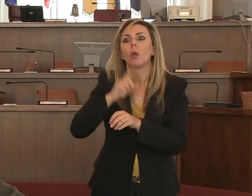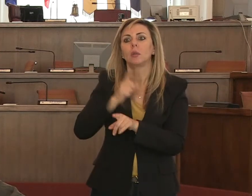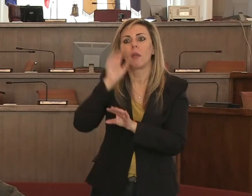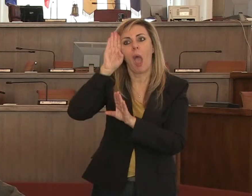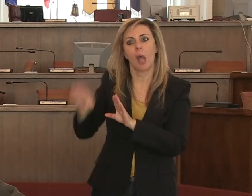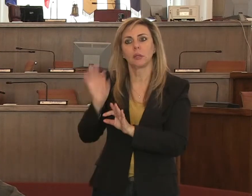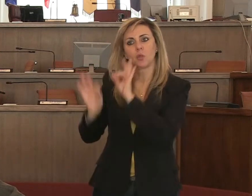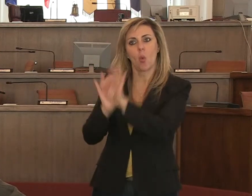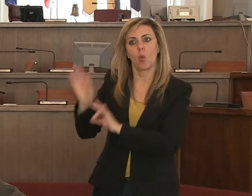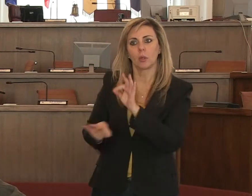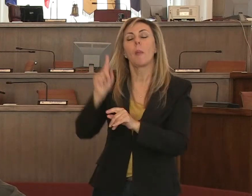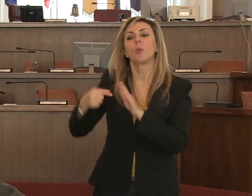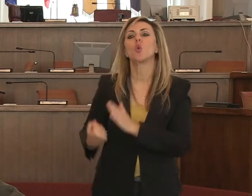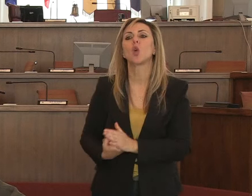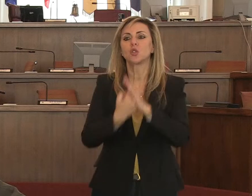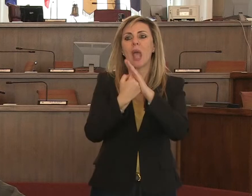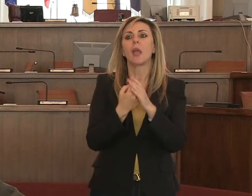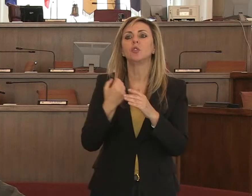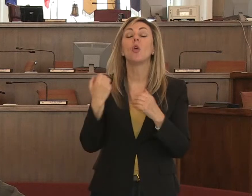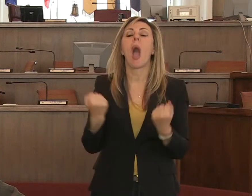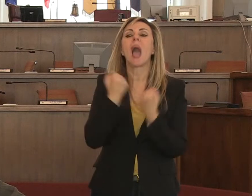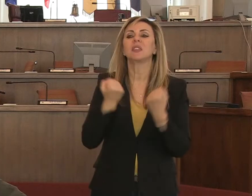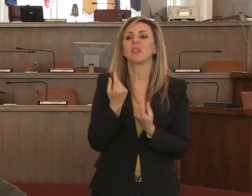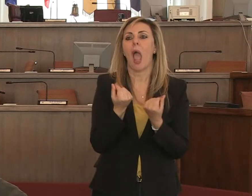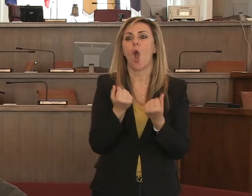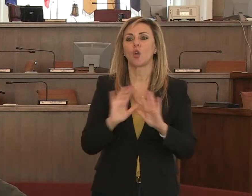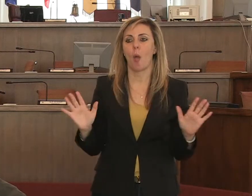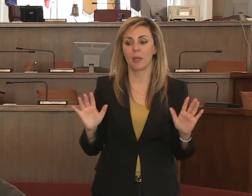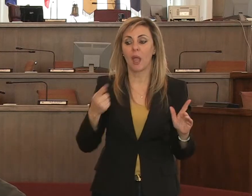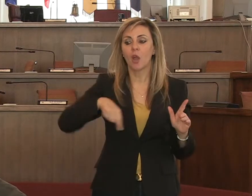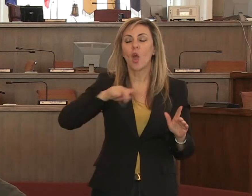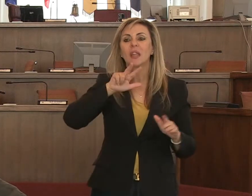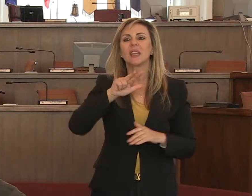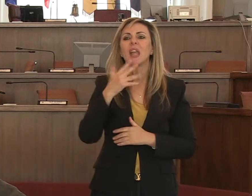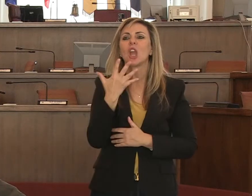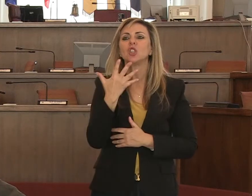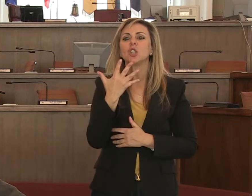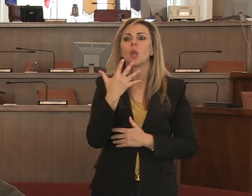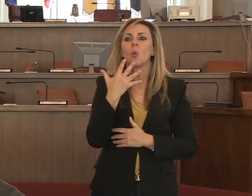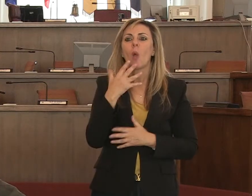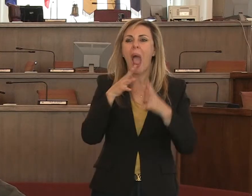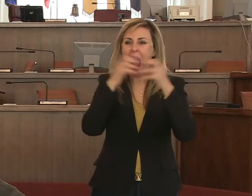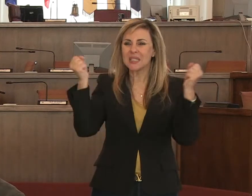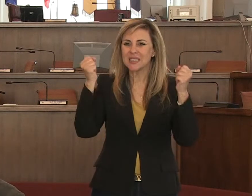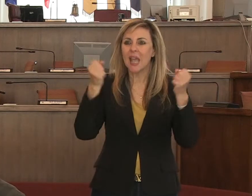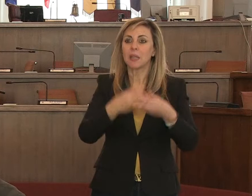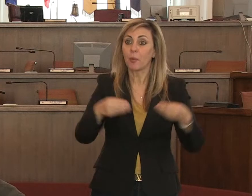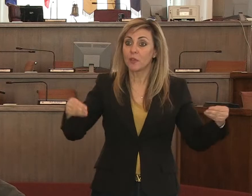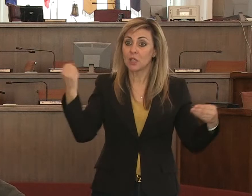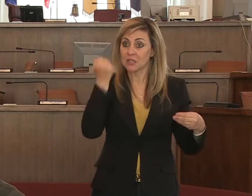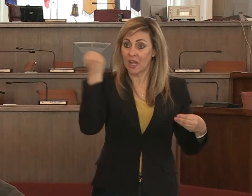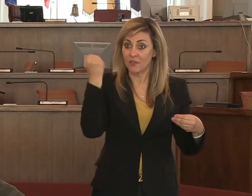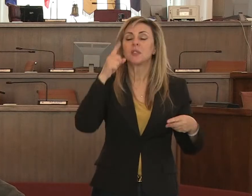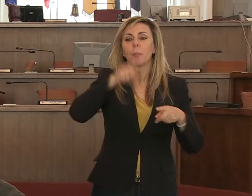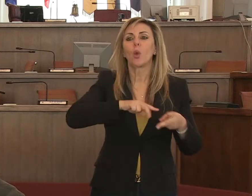del sostegno alle attività economiche. Basta pensare che oltre a tua noi abbiamo 35 aziende concessionari di servizi oltre a